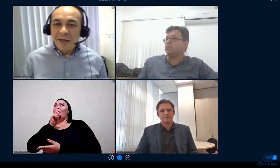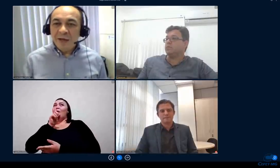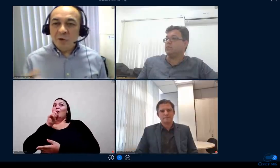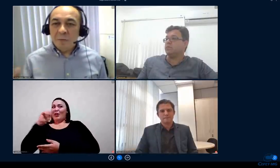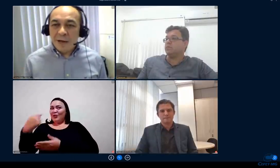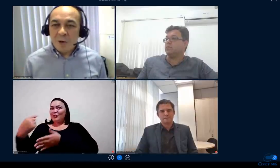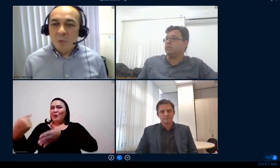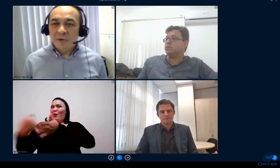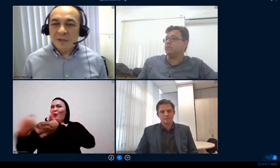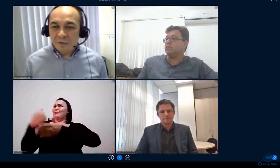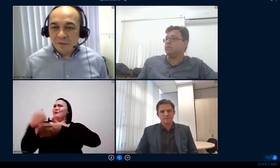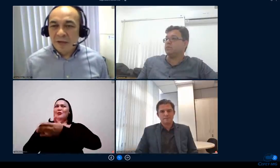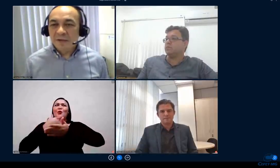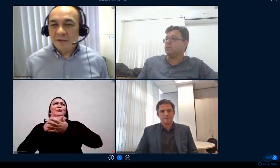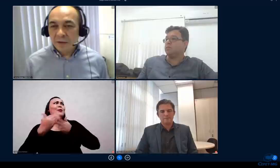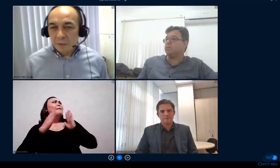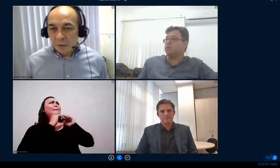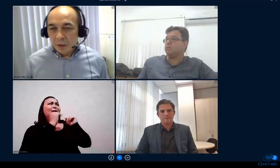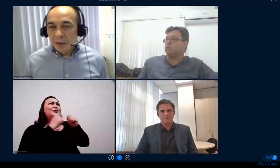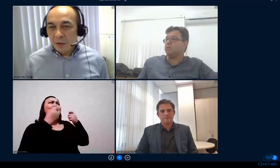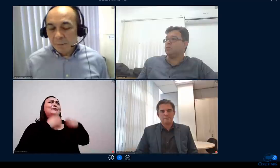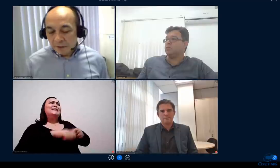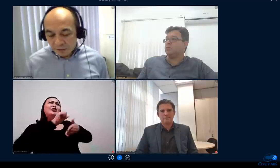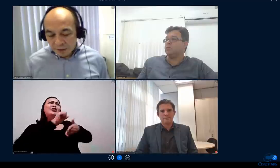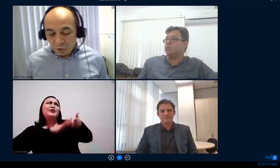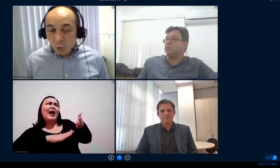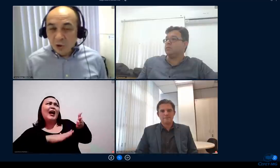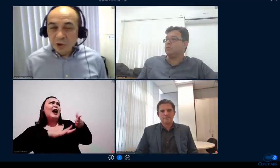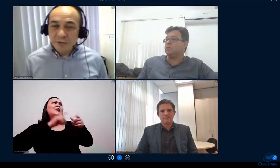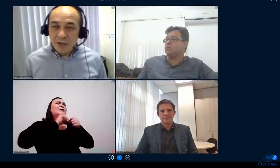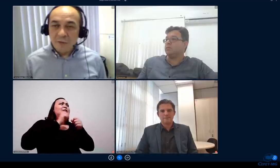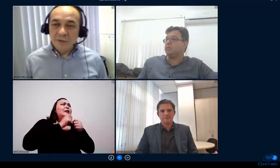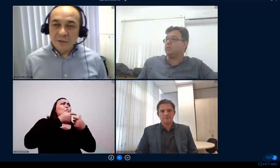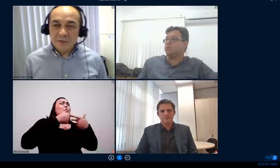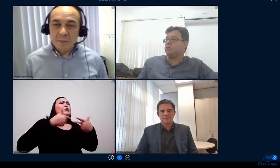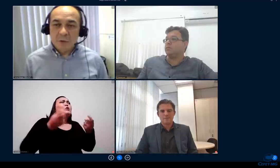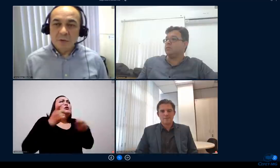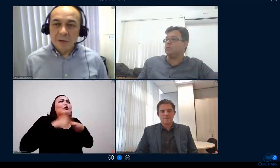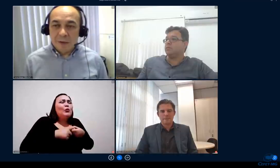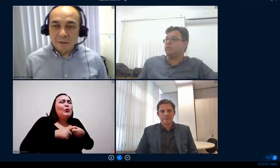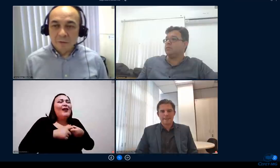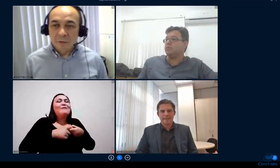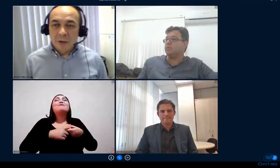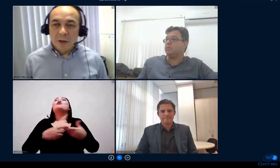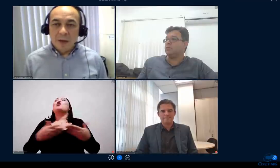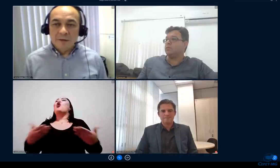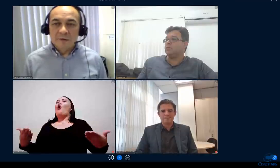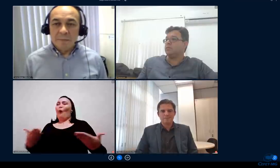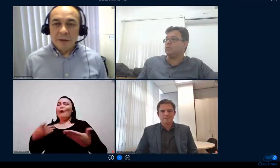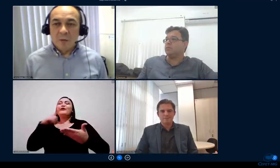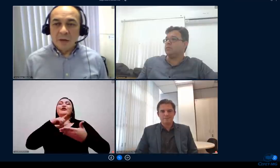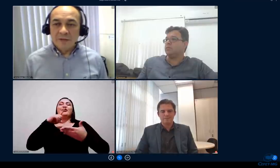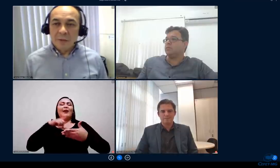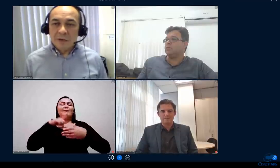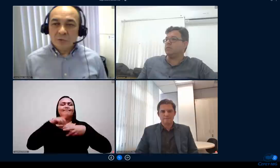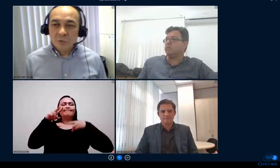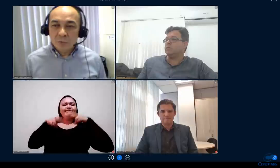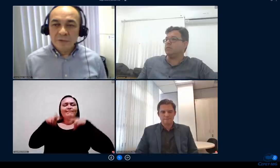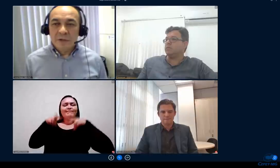acadêmica de retomar algumas atividades que são que eram pertinentes hoje eu tenho sim esse monitoramento de saber